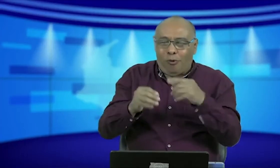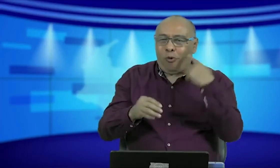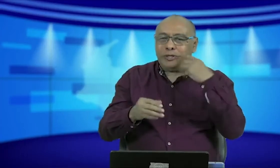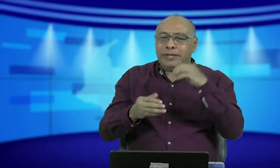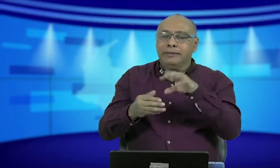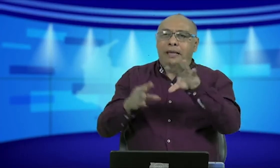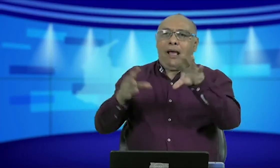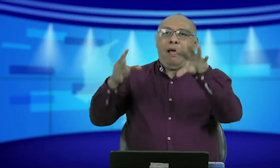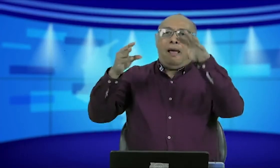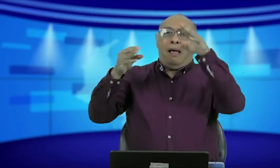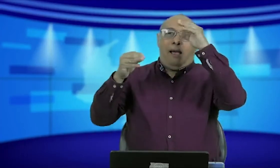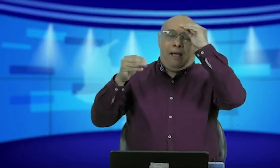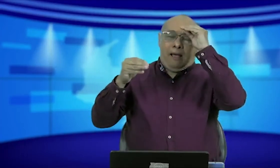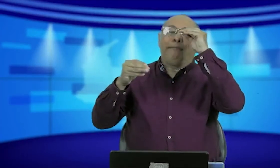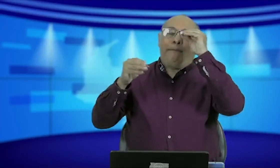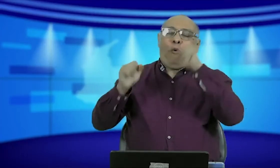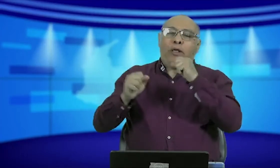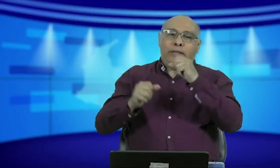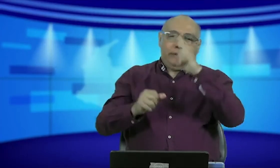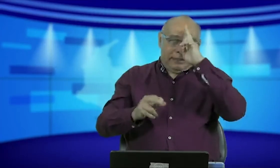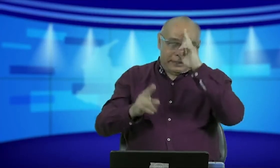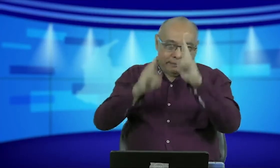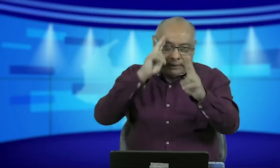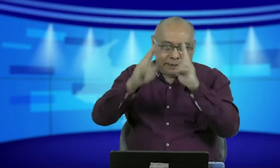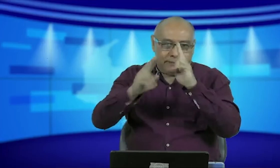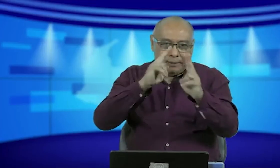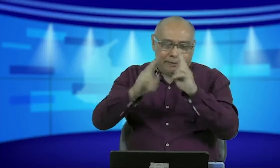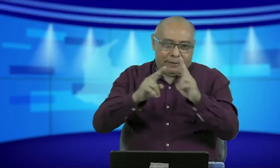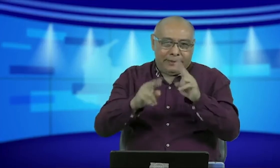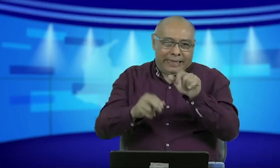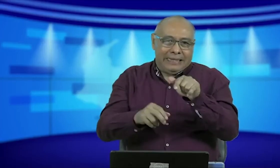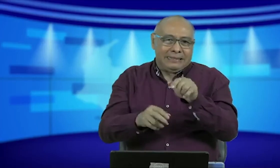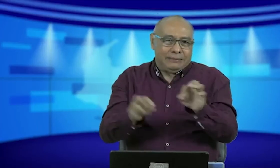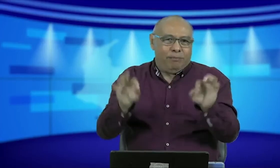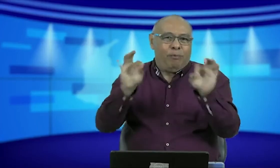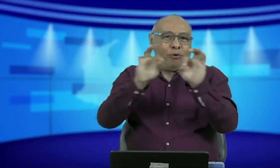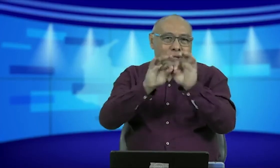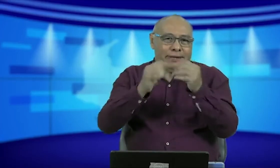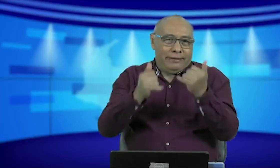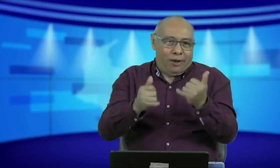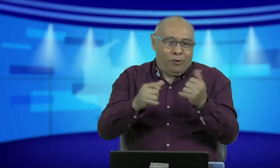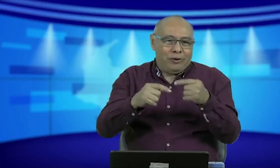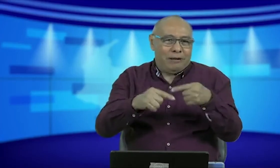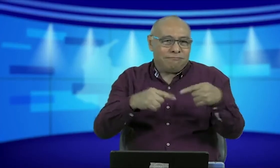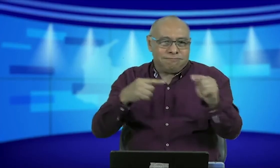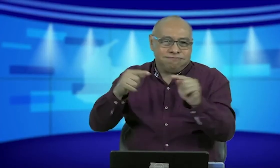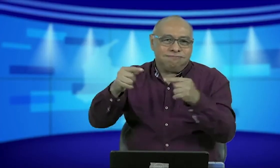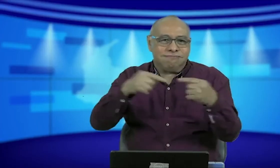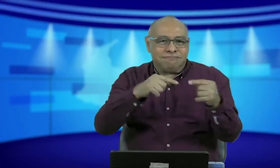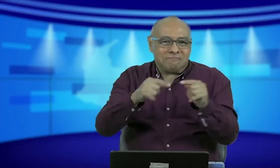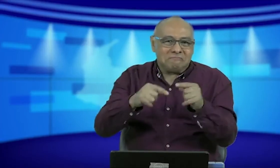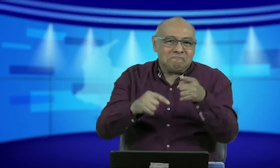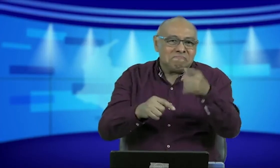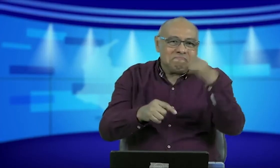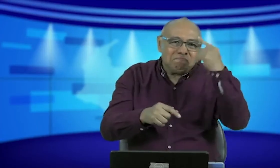y de la cultura para que de esta manera pues también se infunda el respeto por la lengua